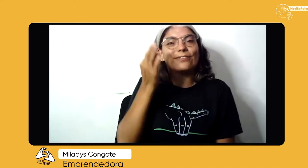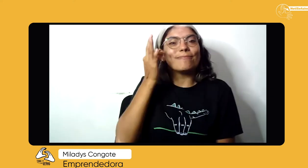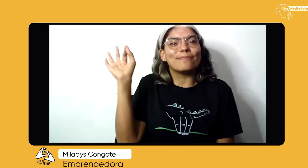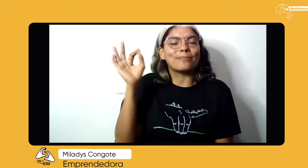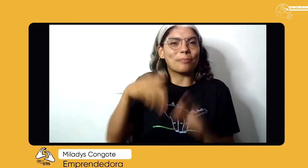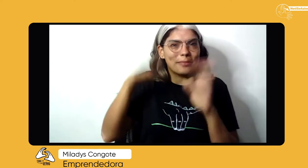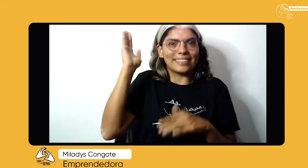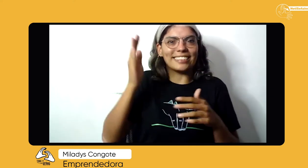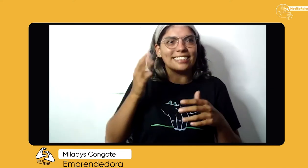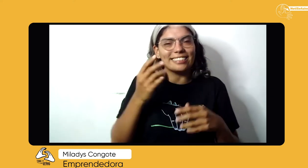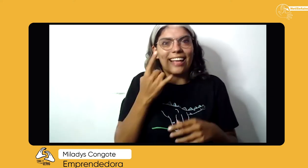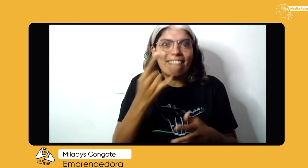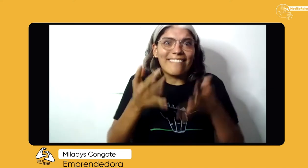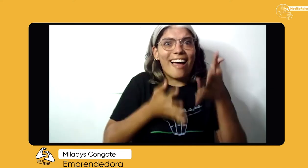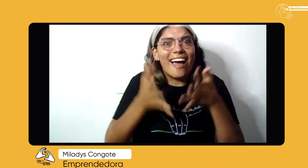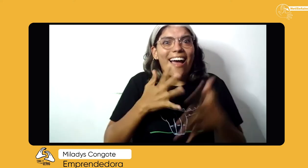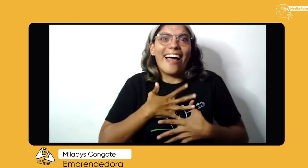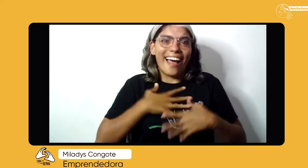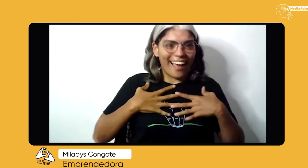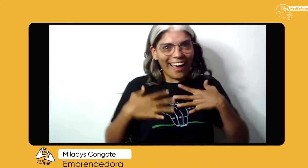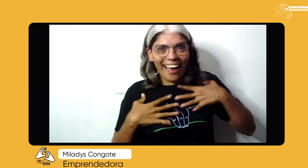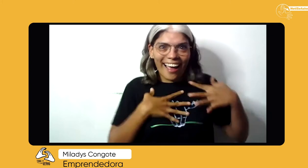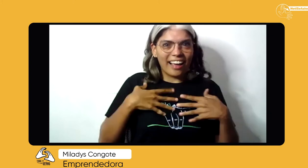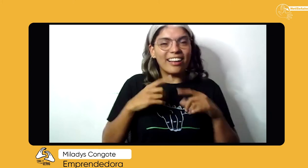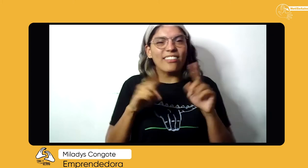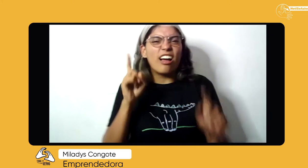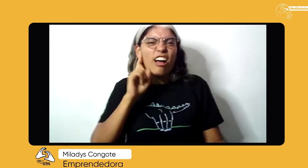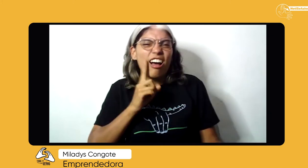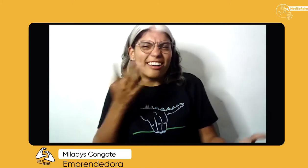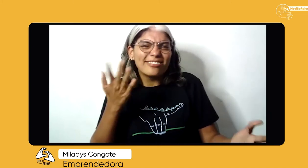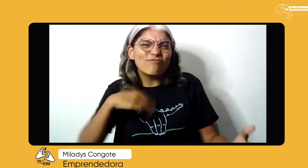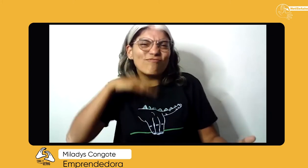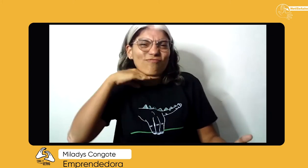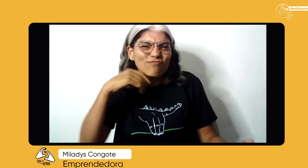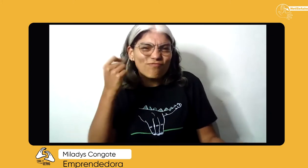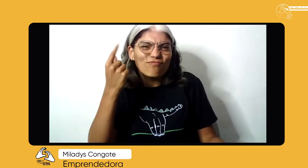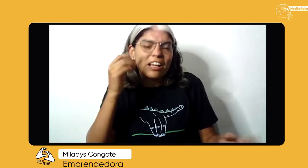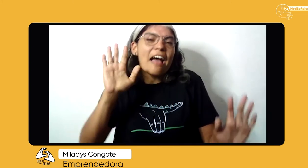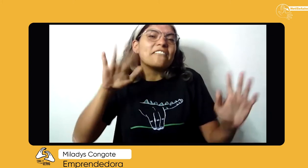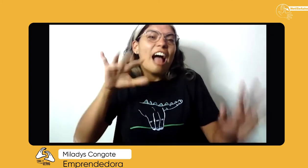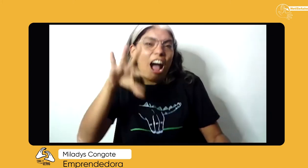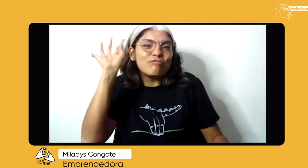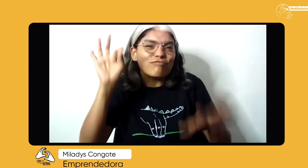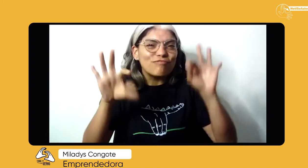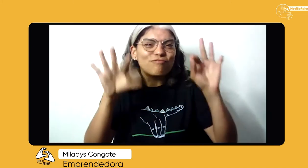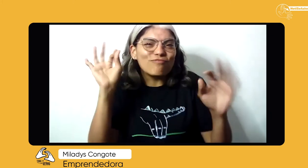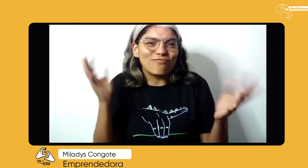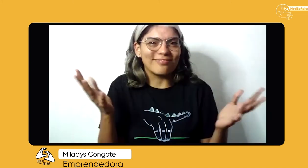oyentes son mucho más las que nos piden, les interesa mucho, pues los oyentes les